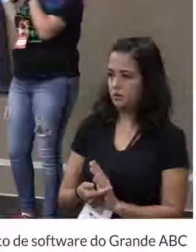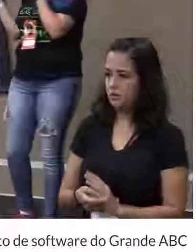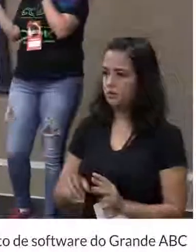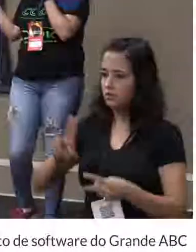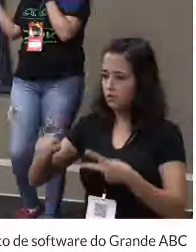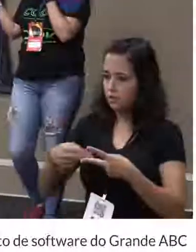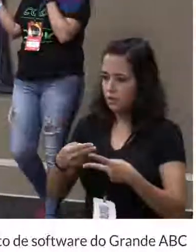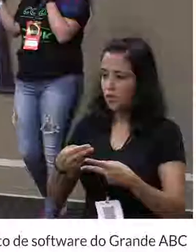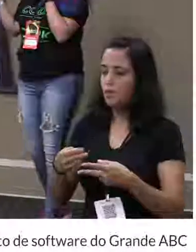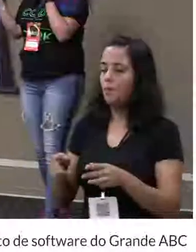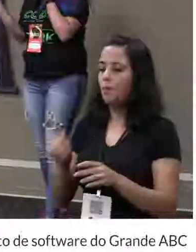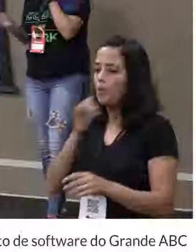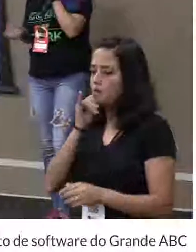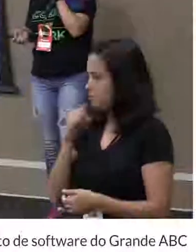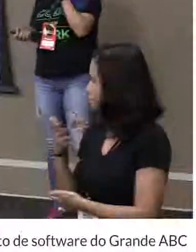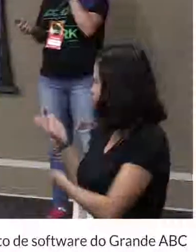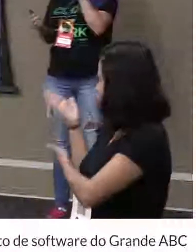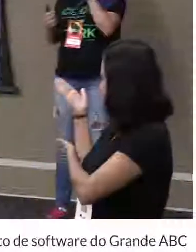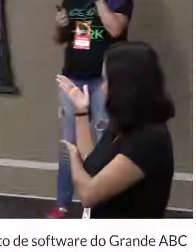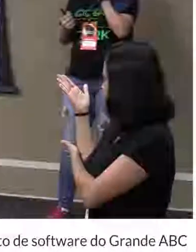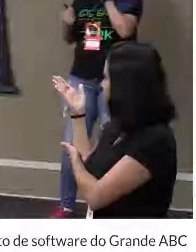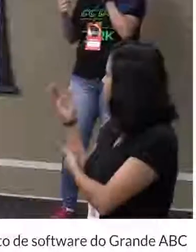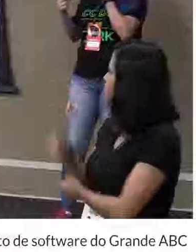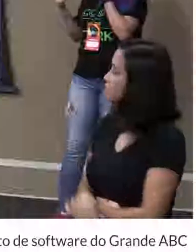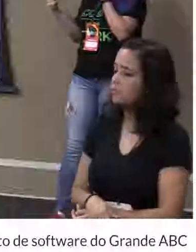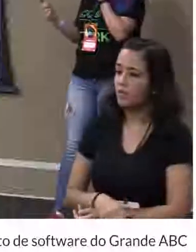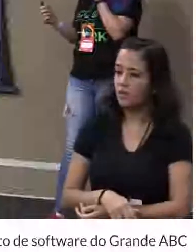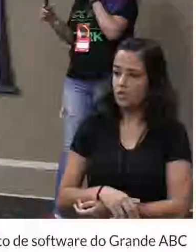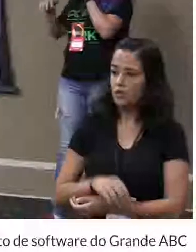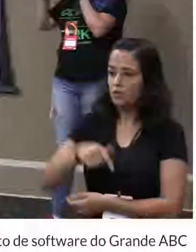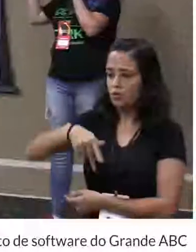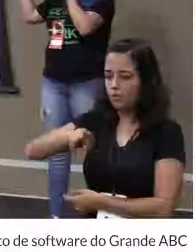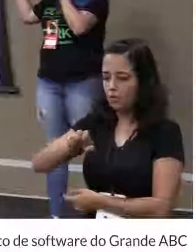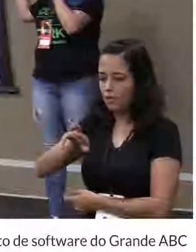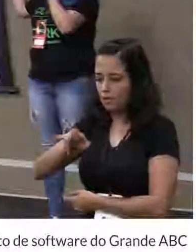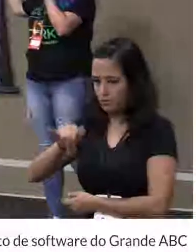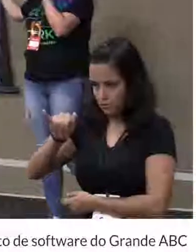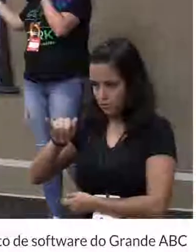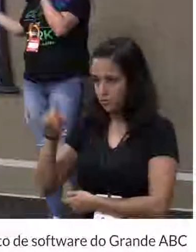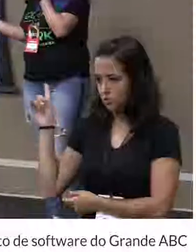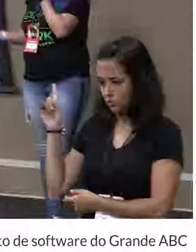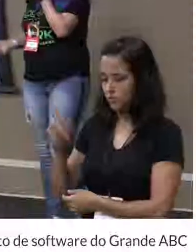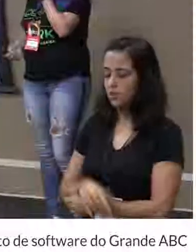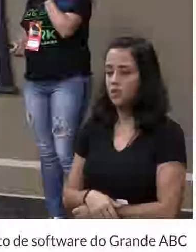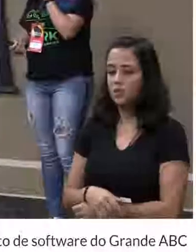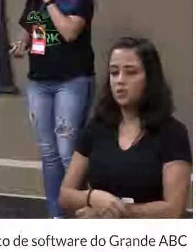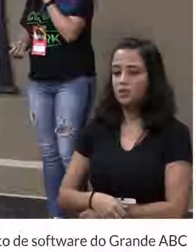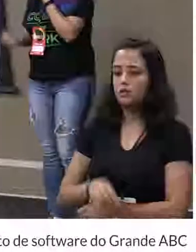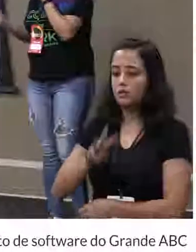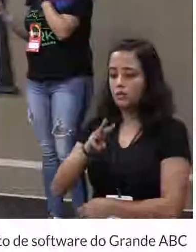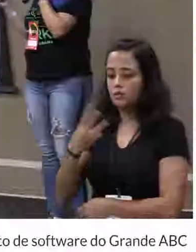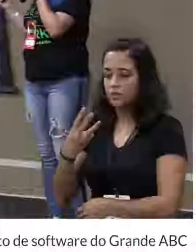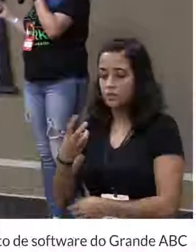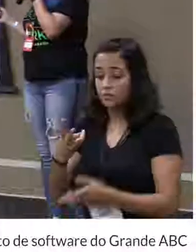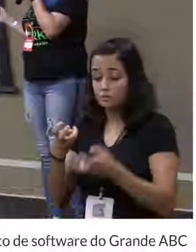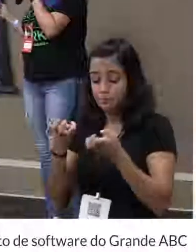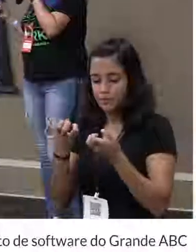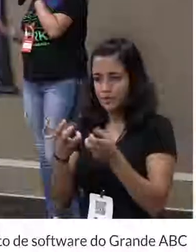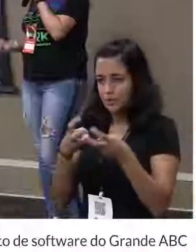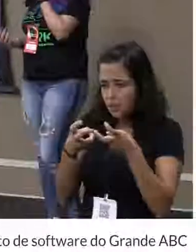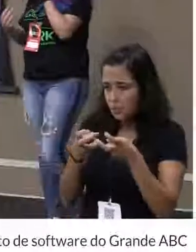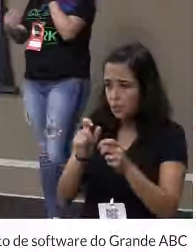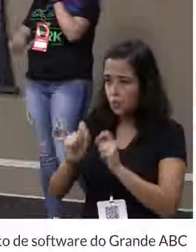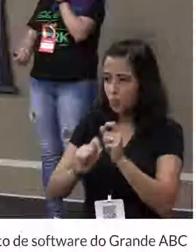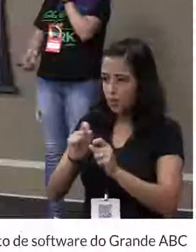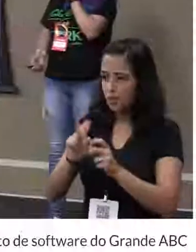exemplo é o Query Selector. Então quando a galera do W3C lá, do JavaScript do TC39, viu que o Query Selector estava